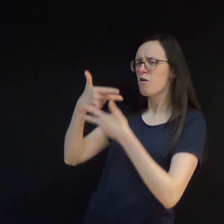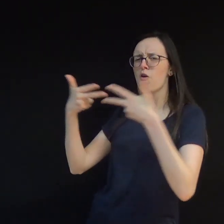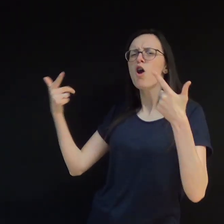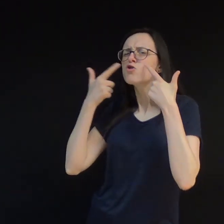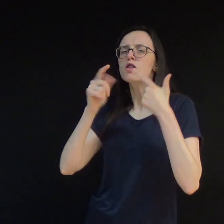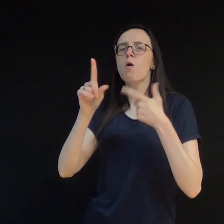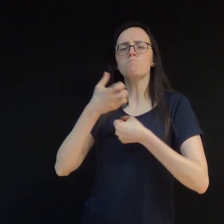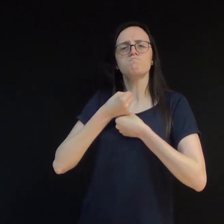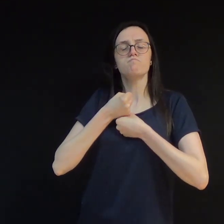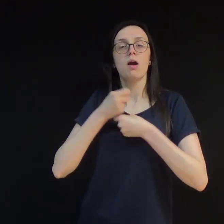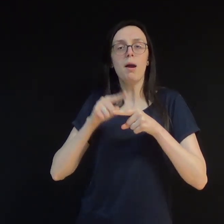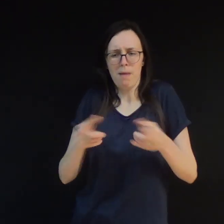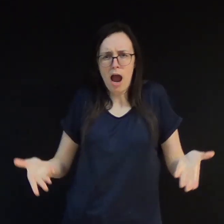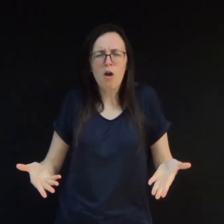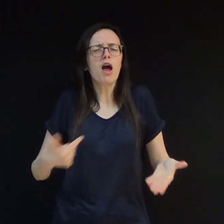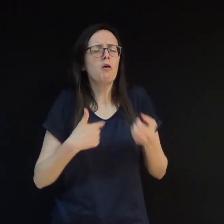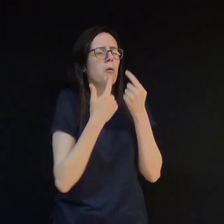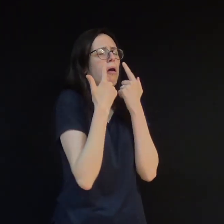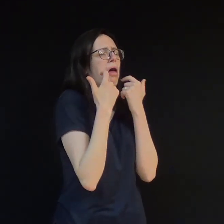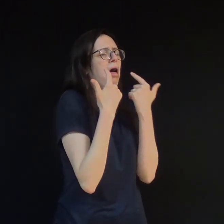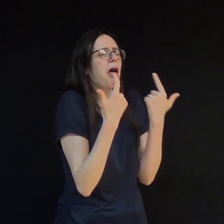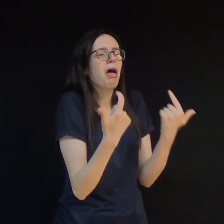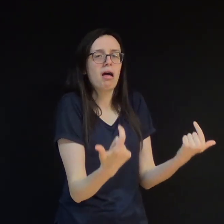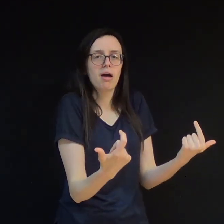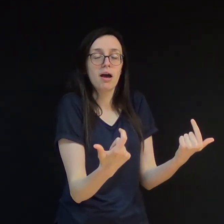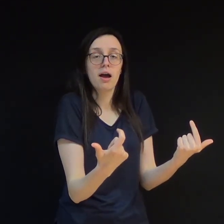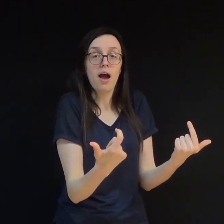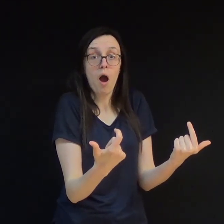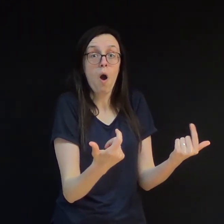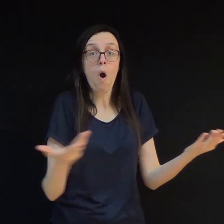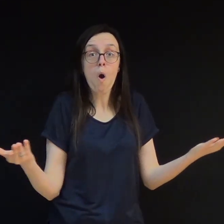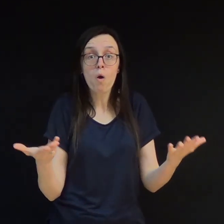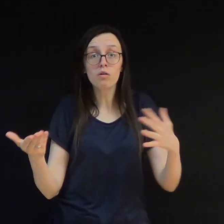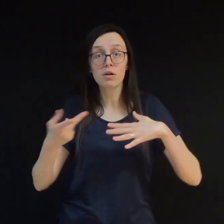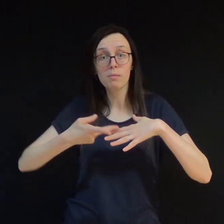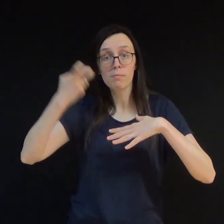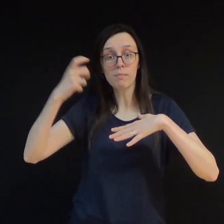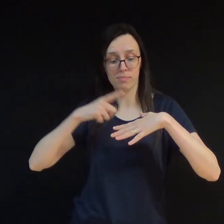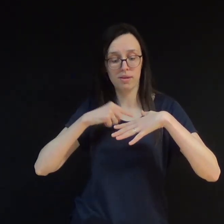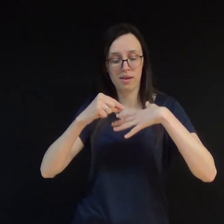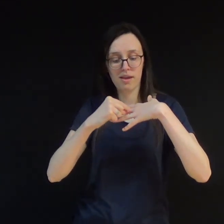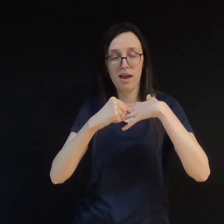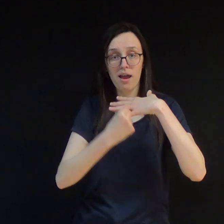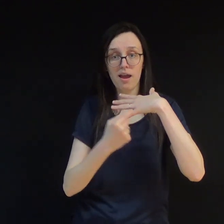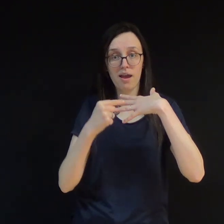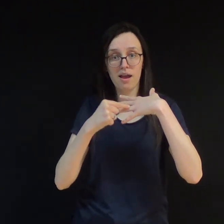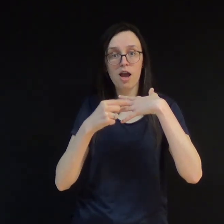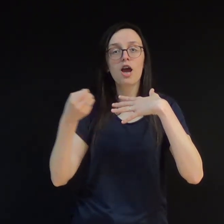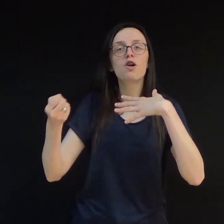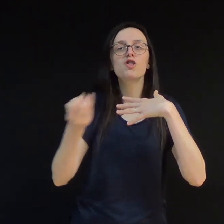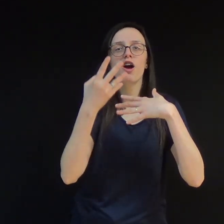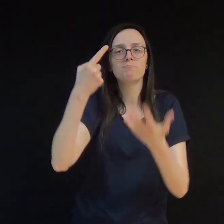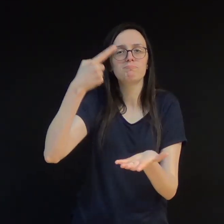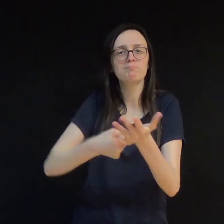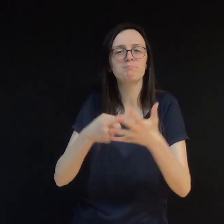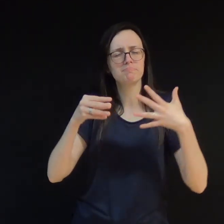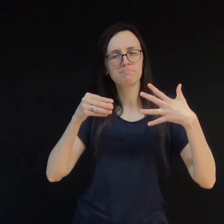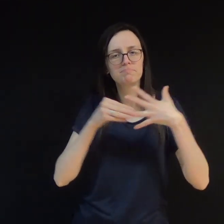constrange. Hoje no dedo anelar, da mão esquerda, temos uma nova aliança que nos lembra que o amor cuida.